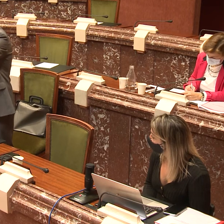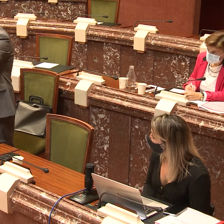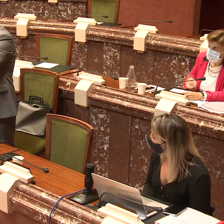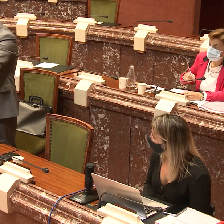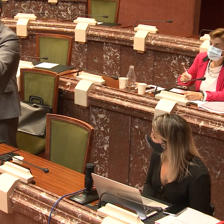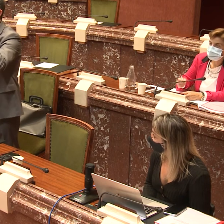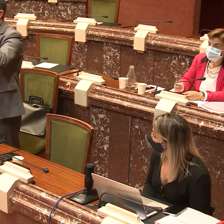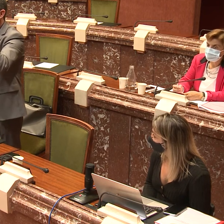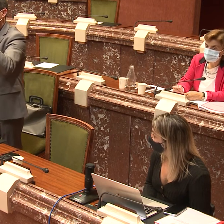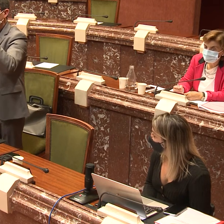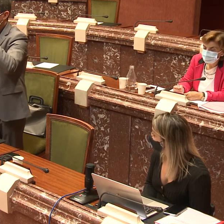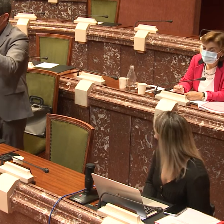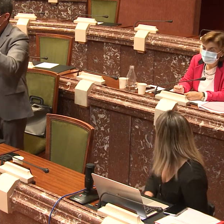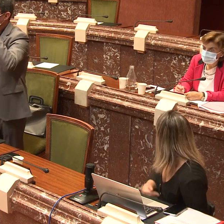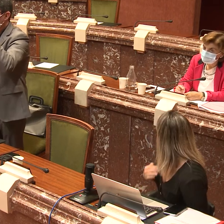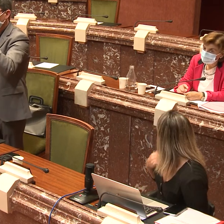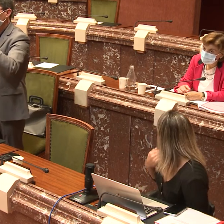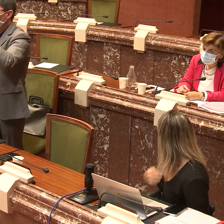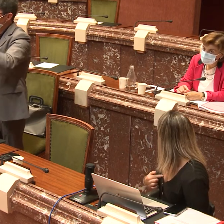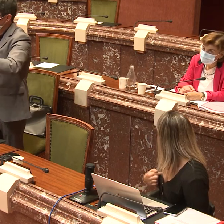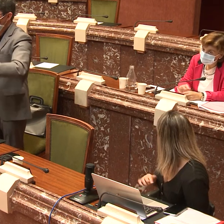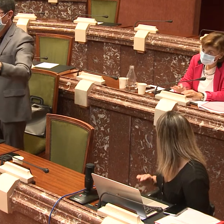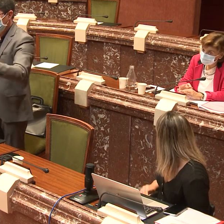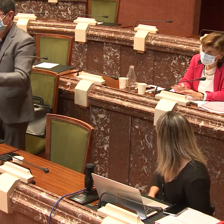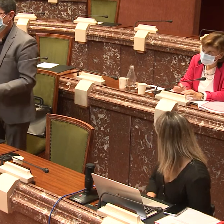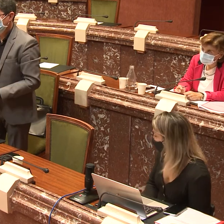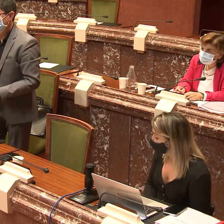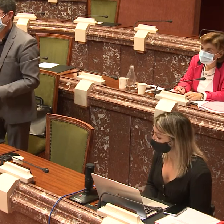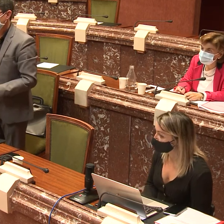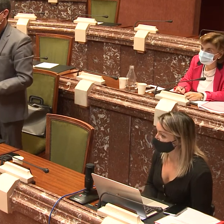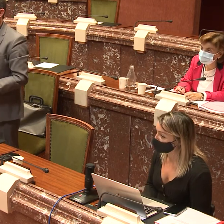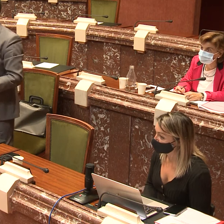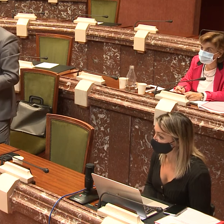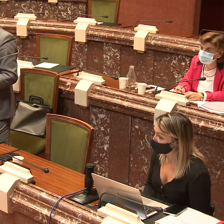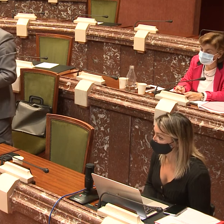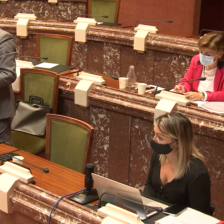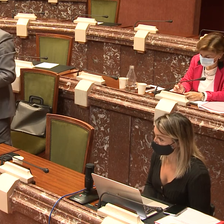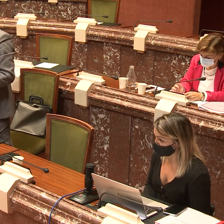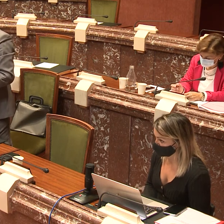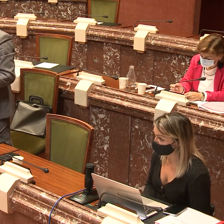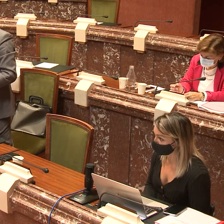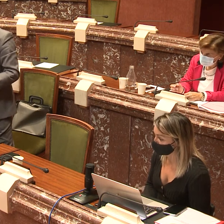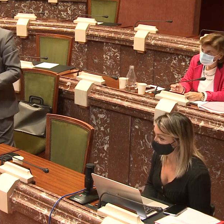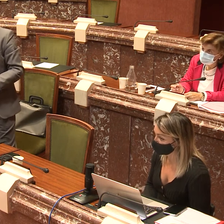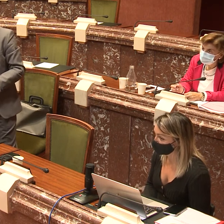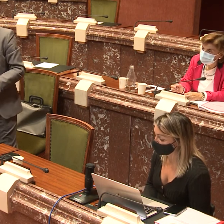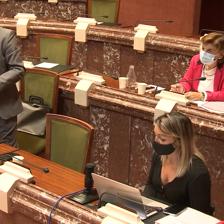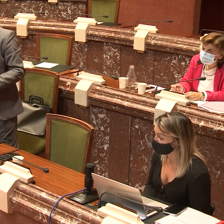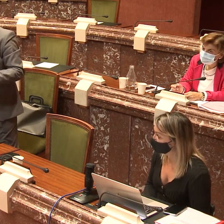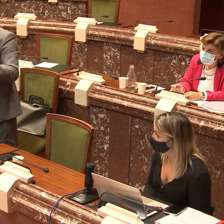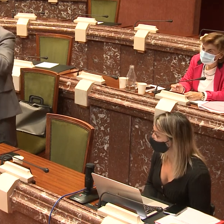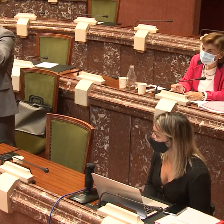y que se cumpla en todas las materias necesarias para garantizar el derecho a la igualdad de las personas sordas.